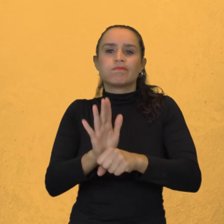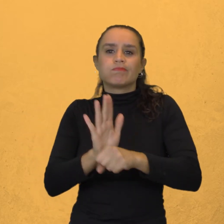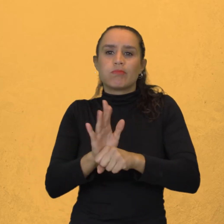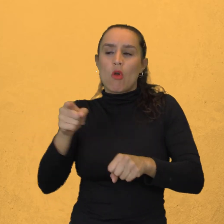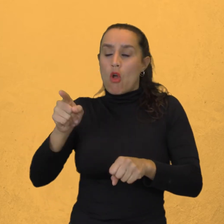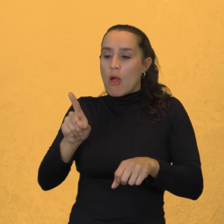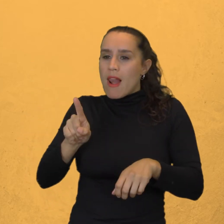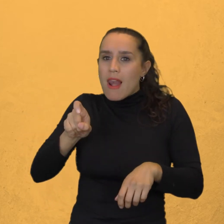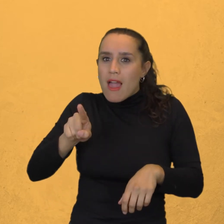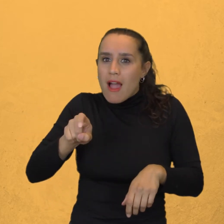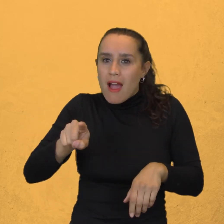Atacan a los humanos